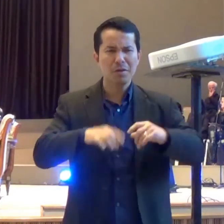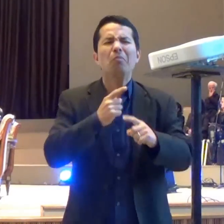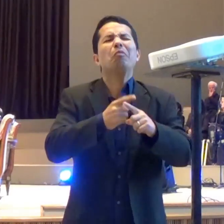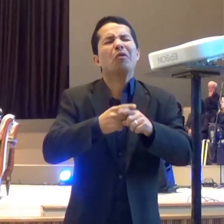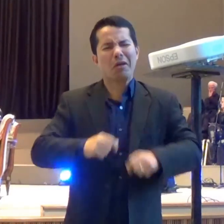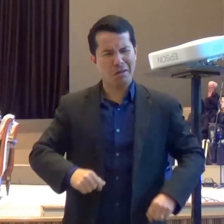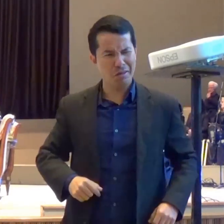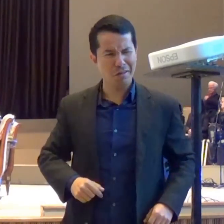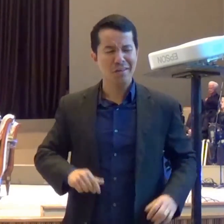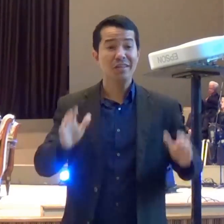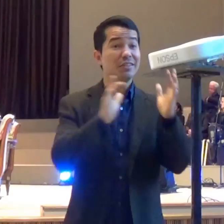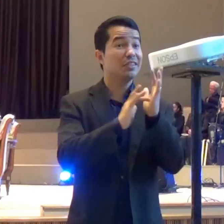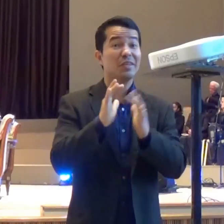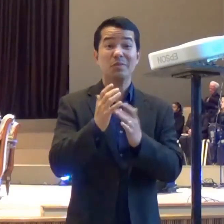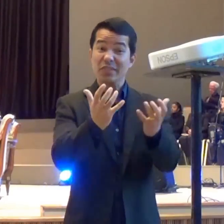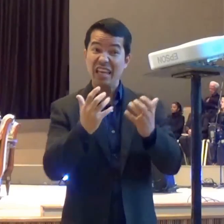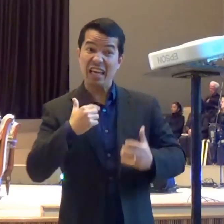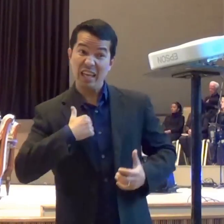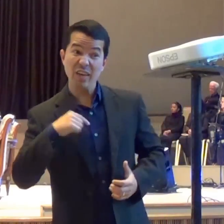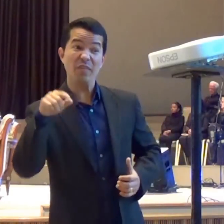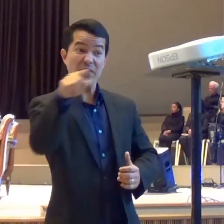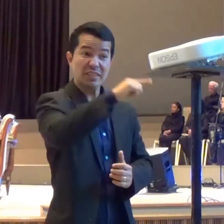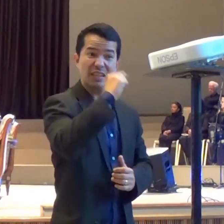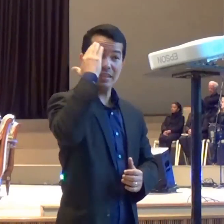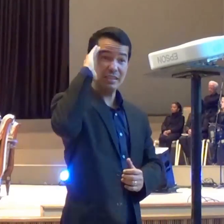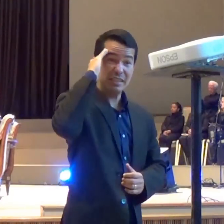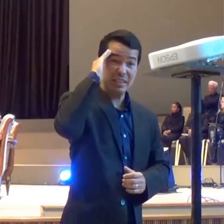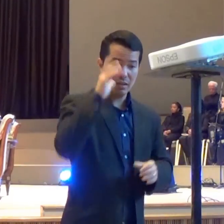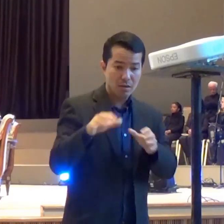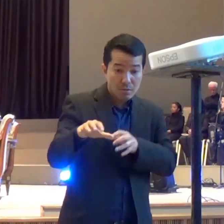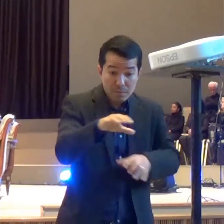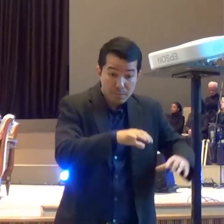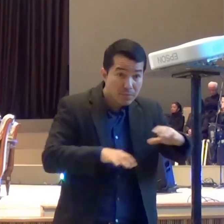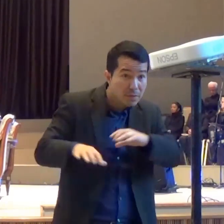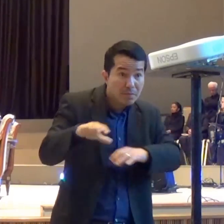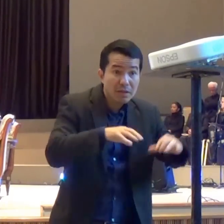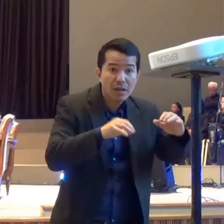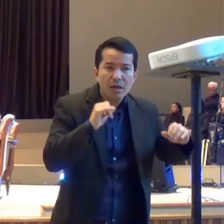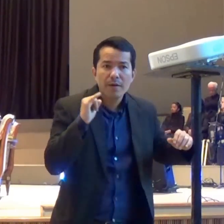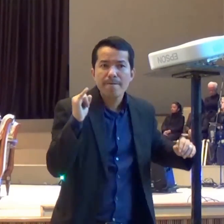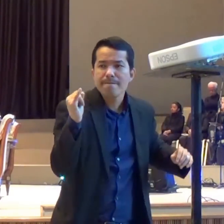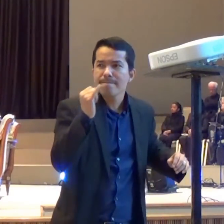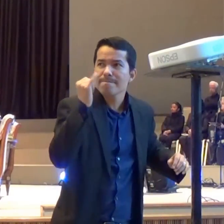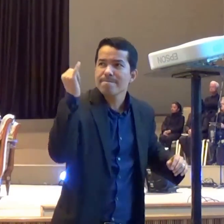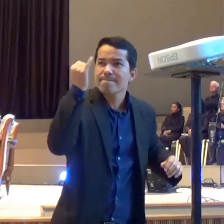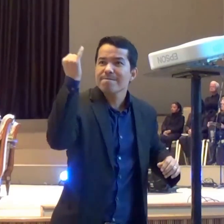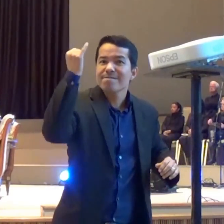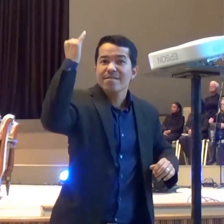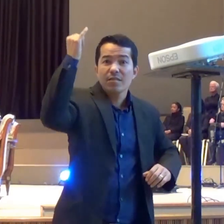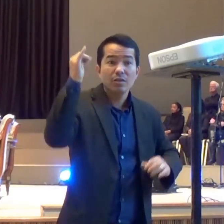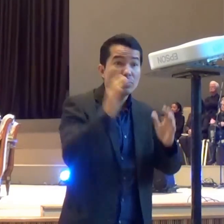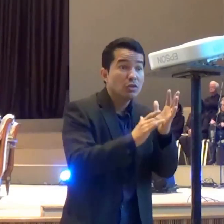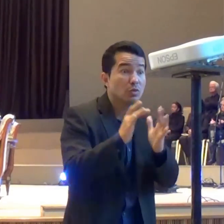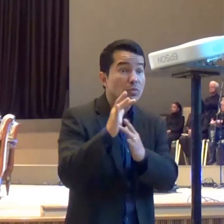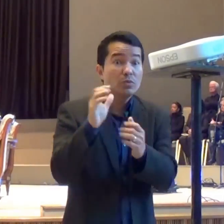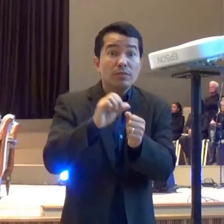preparar era importante Tão importante que ele fez um milagre E por